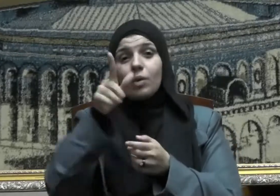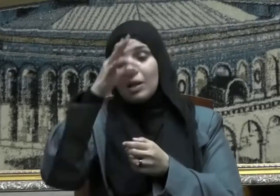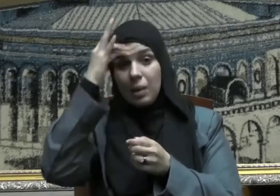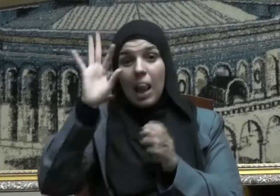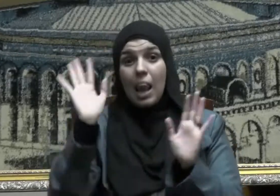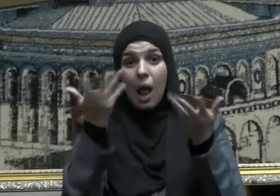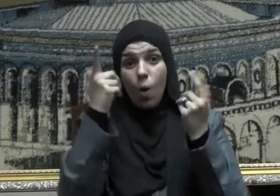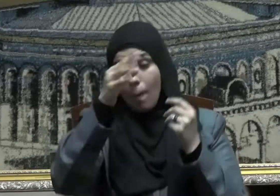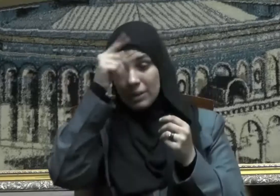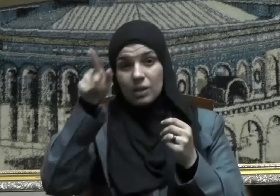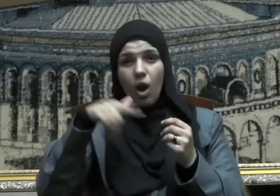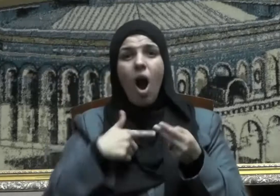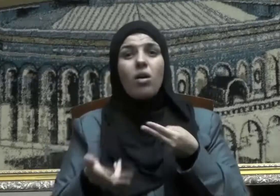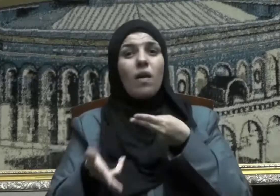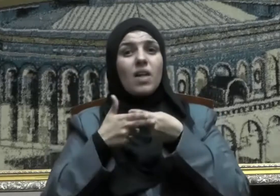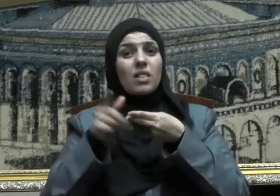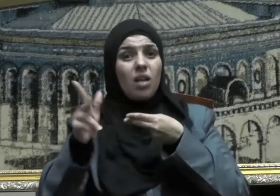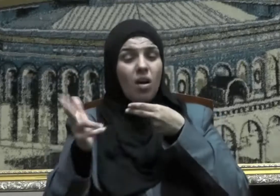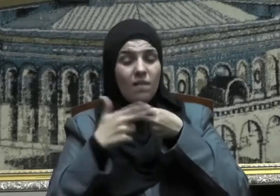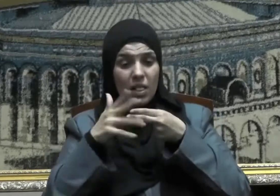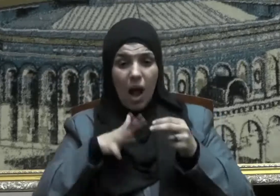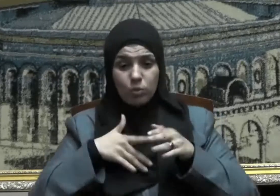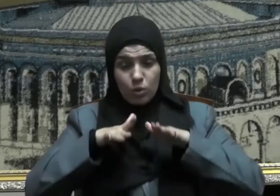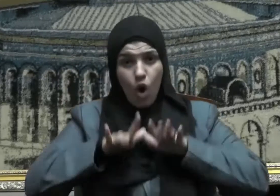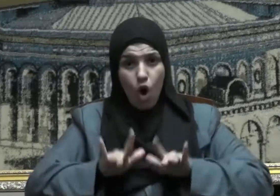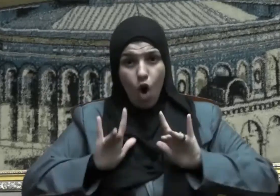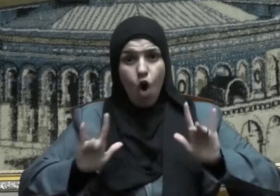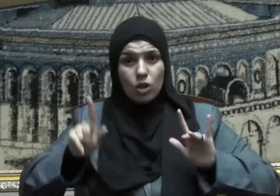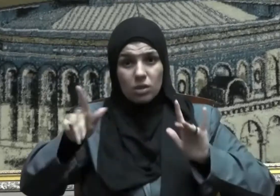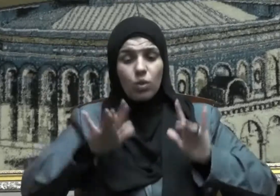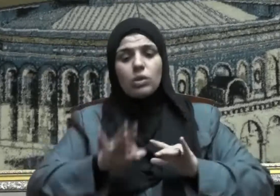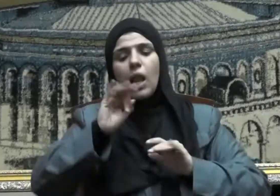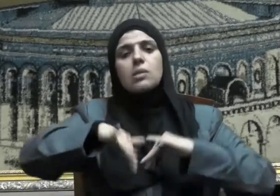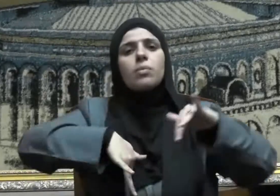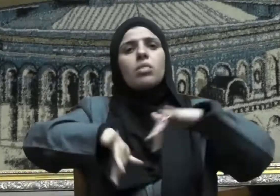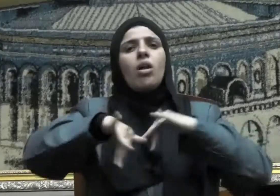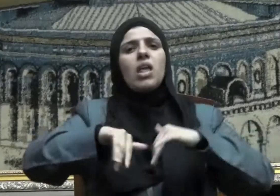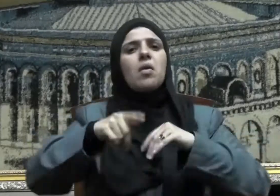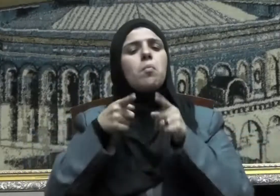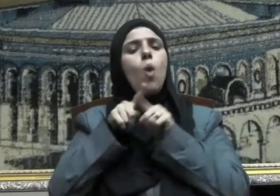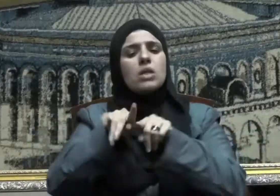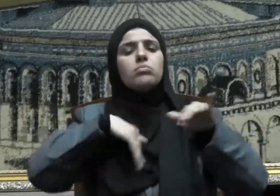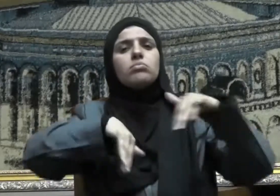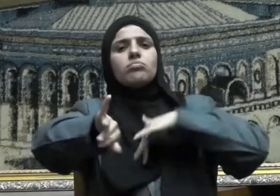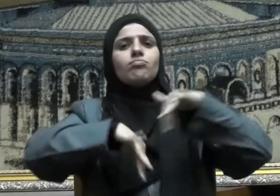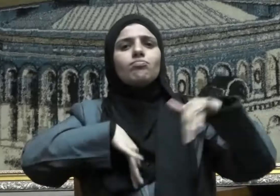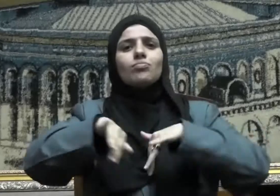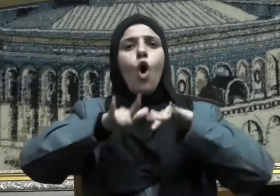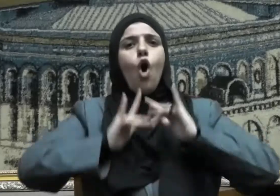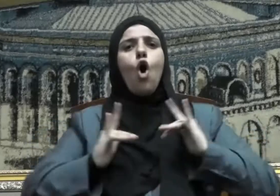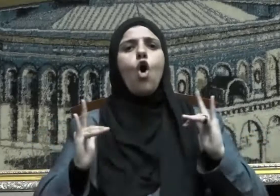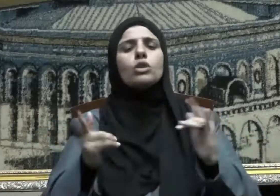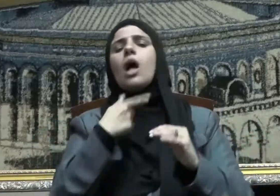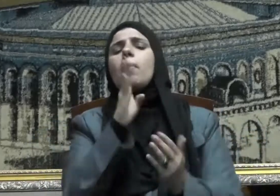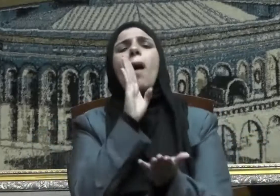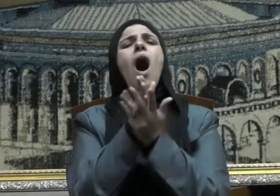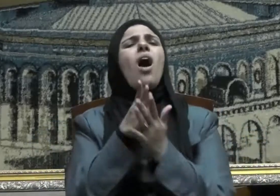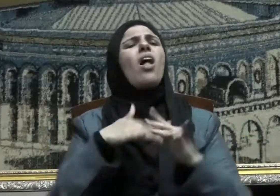وسلم فإذا أبيتم إلا المجلس فأعطوا الطريق حقه قالوا